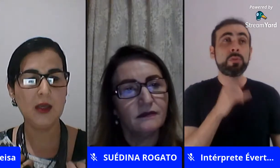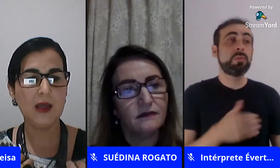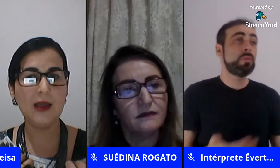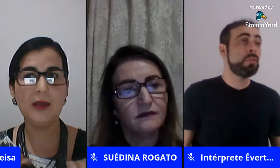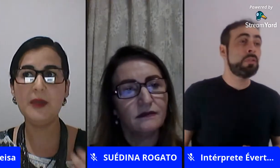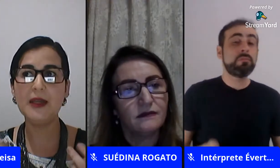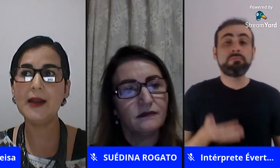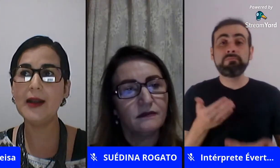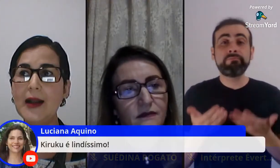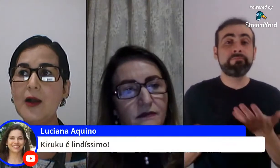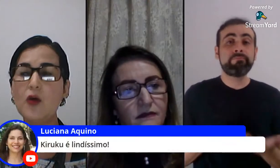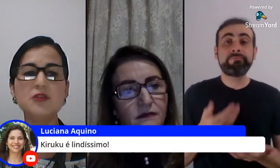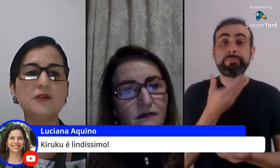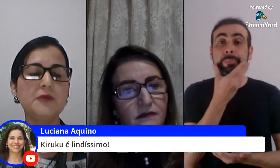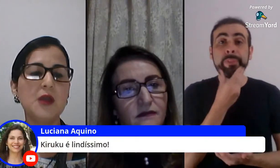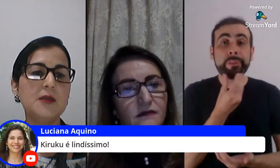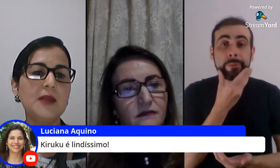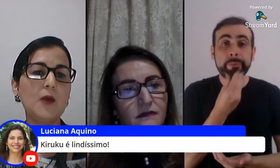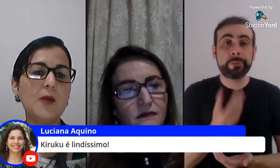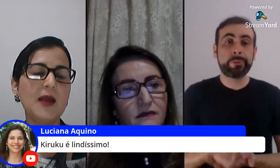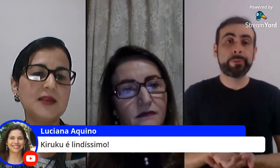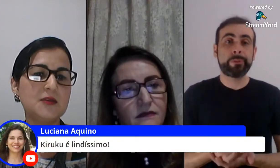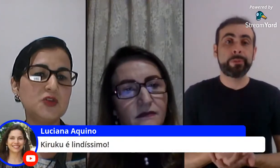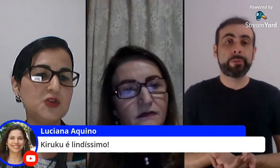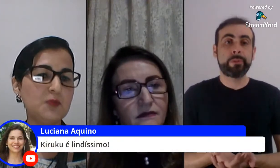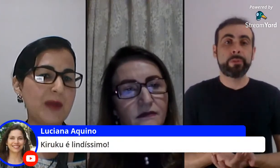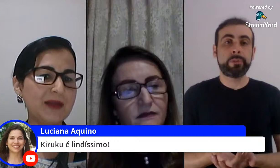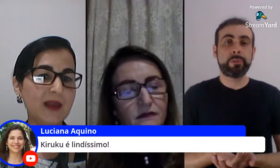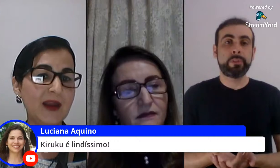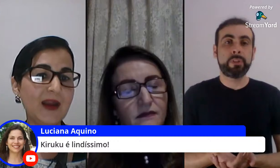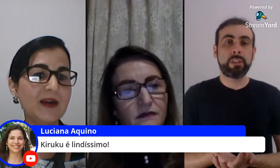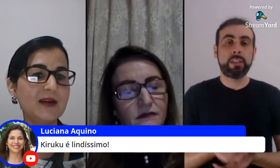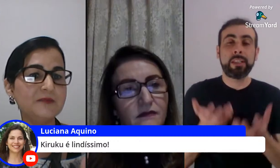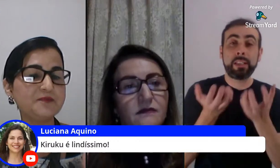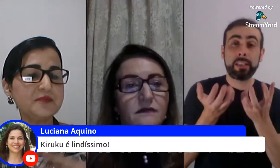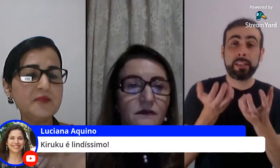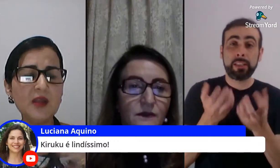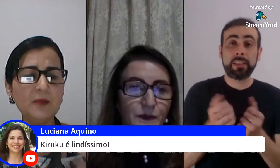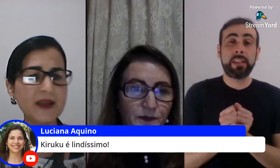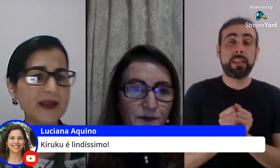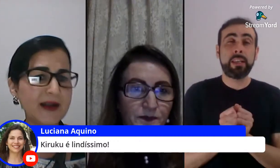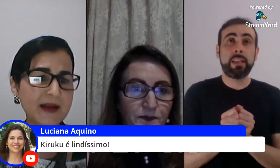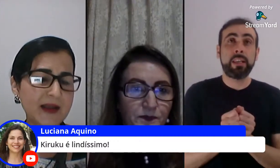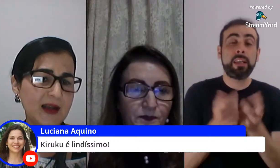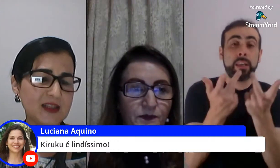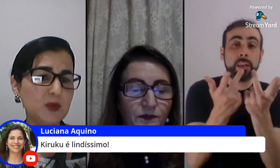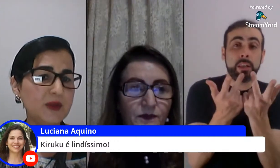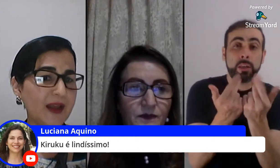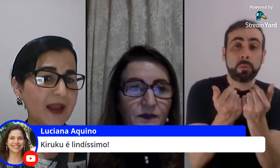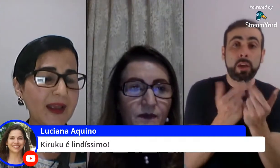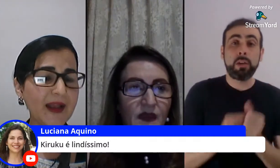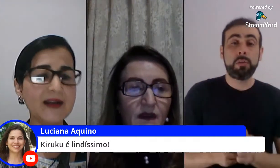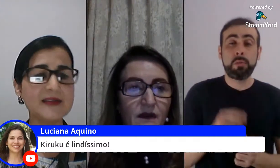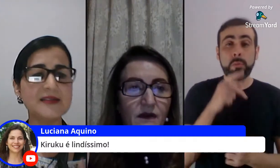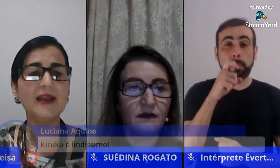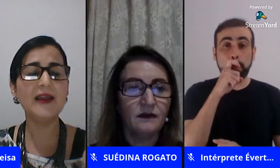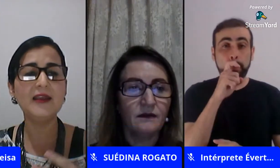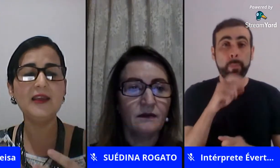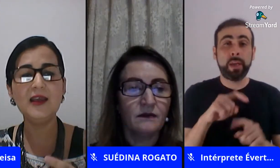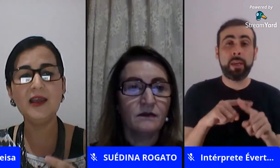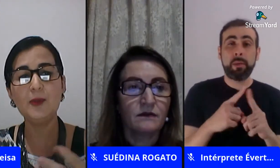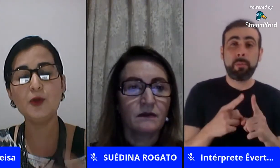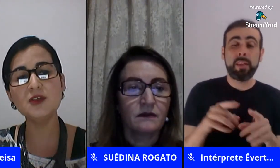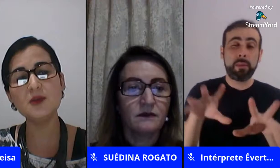querendo brincar como se né com uma relação de paterna pegar as bonecas